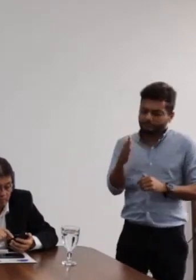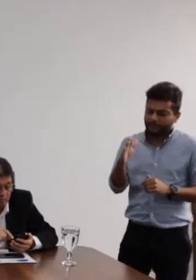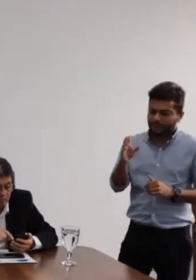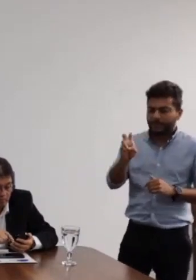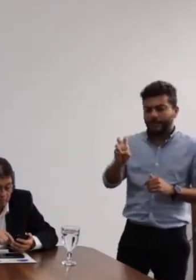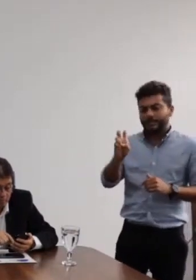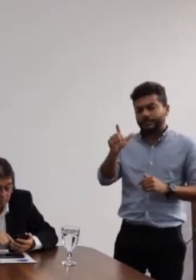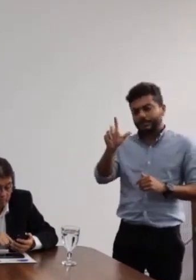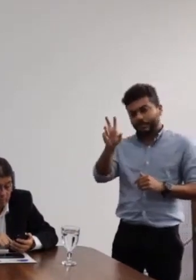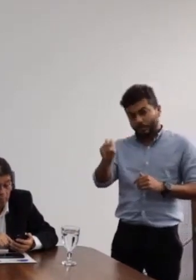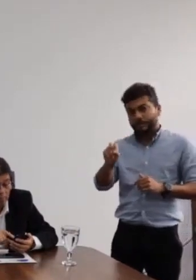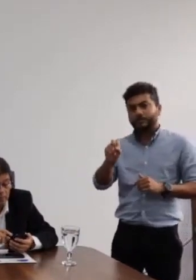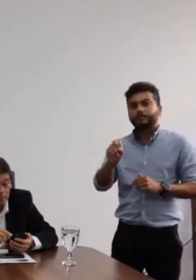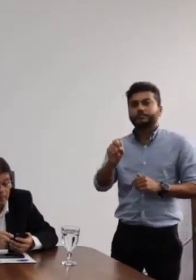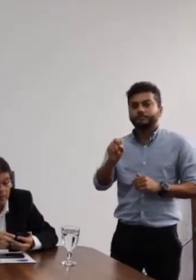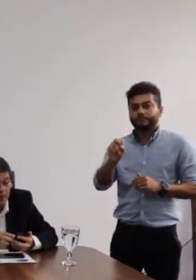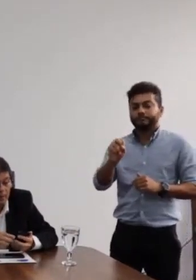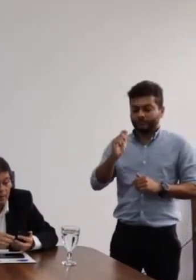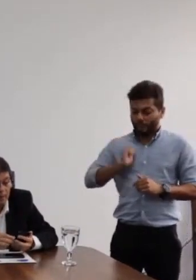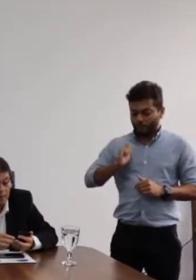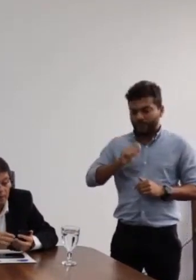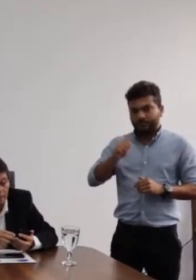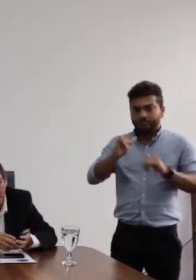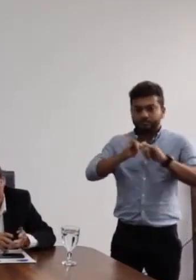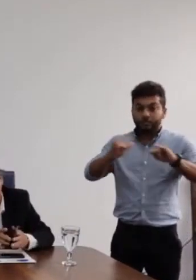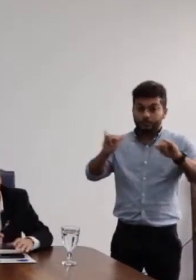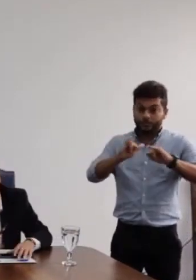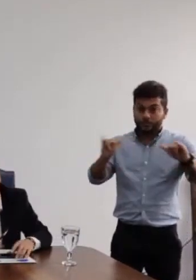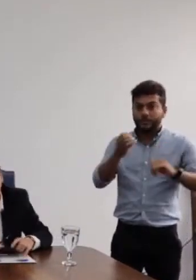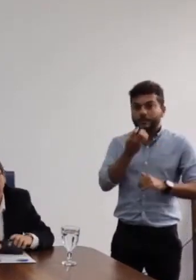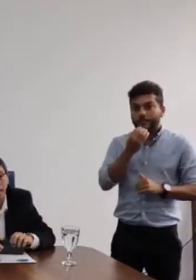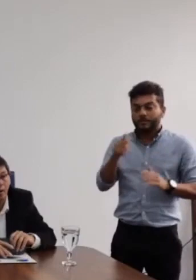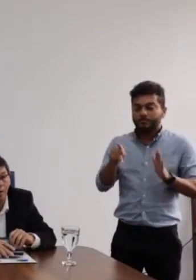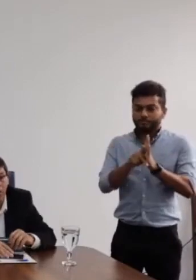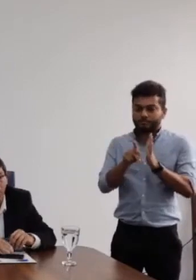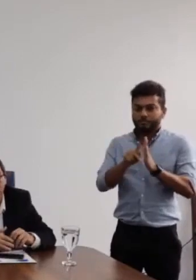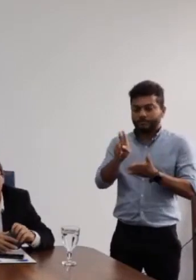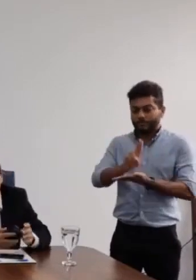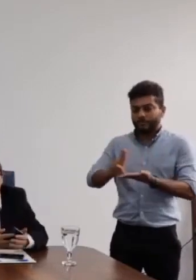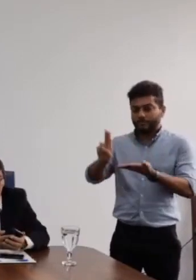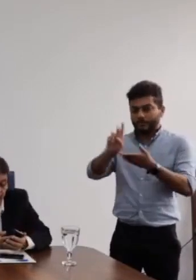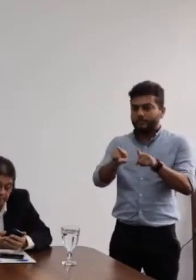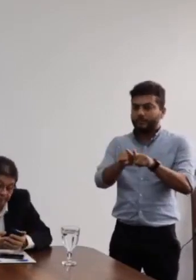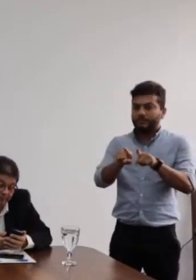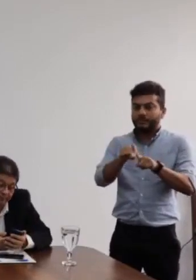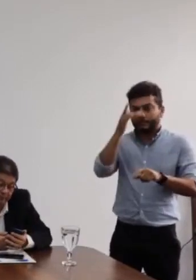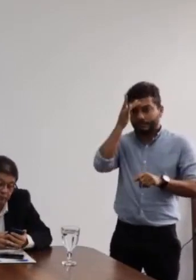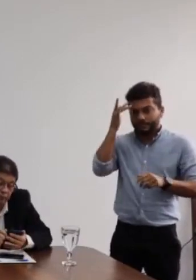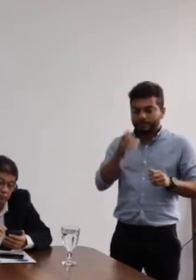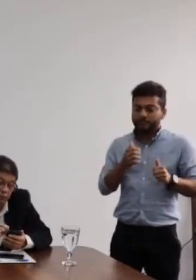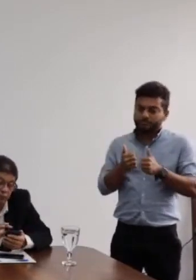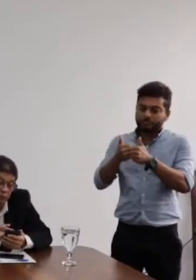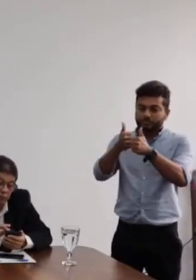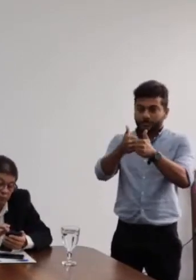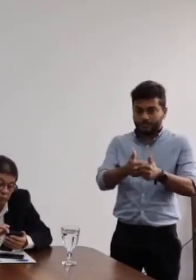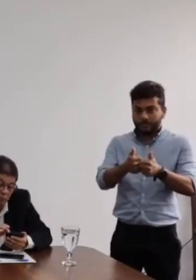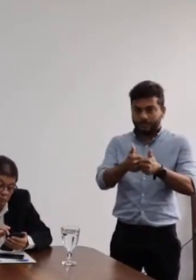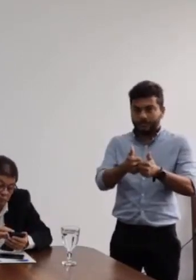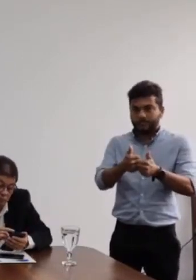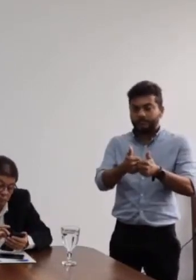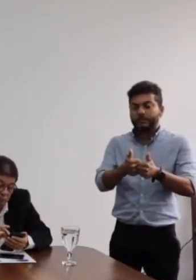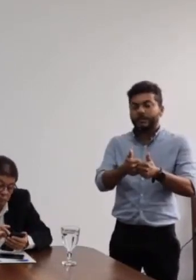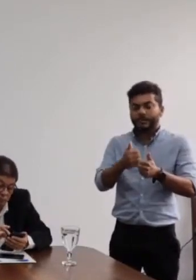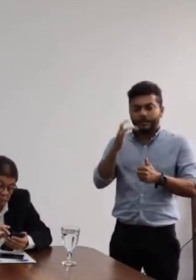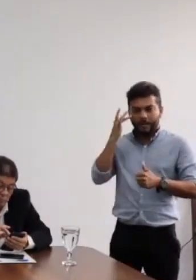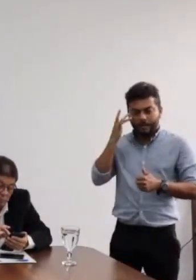bolsas. Então, é uma notícia muito boa para a nossa universidade e para quem nos acompanha aí, provavelmente